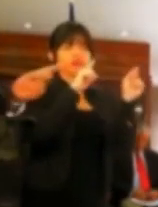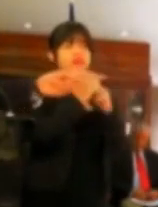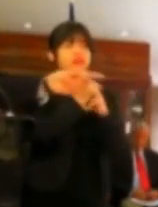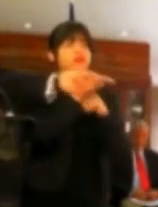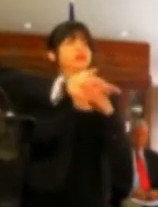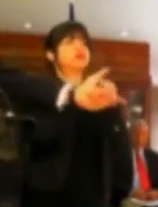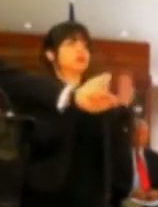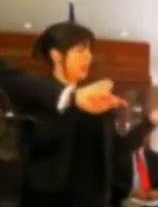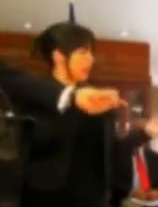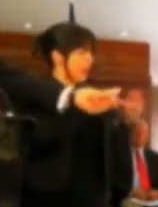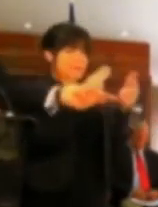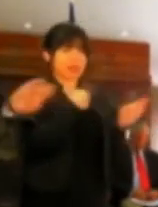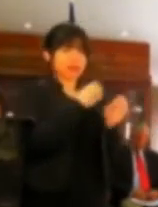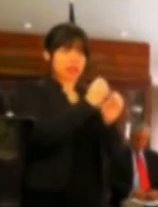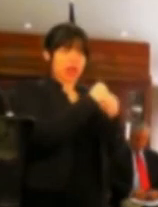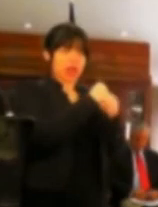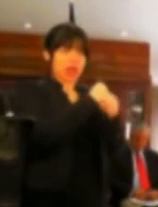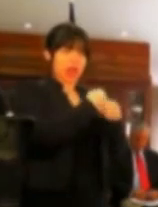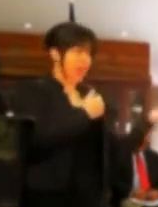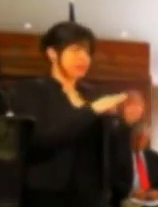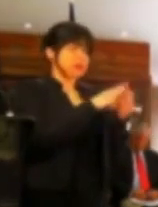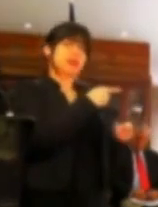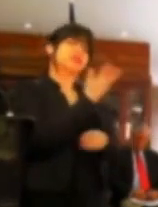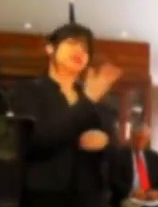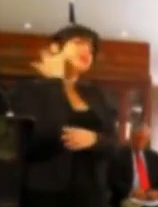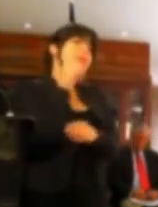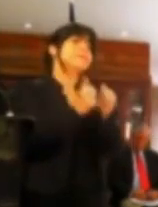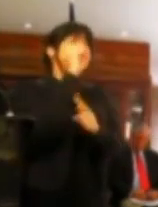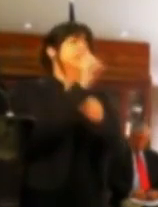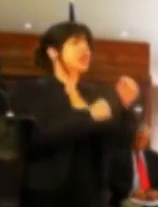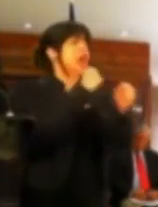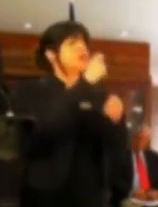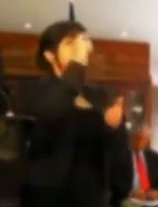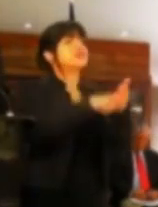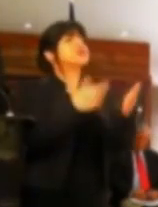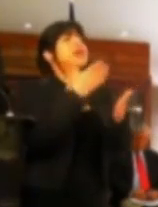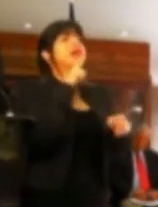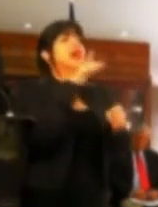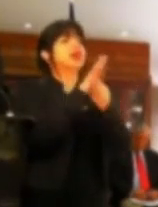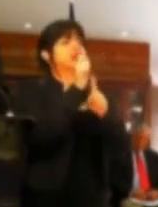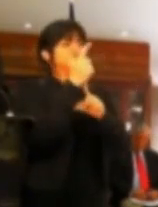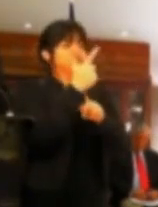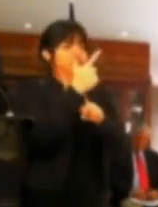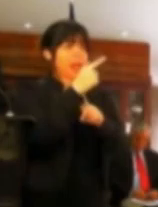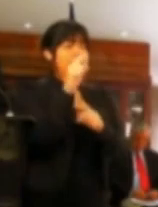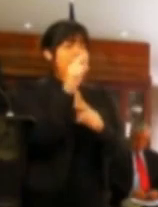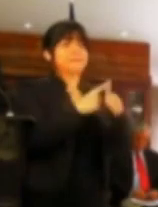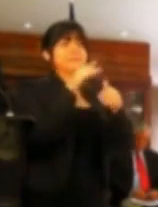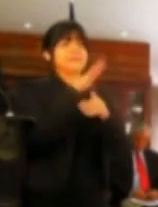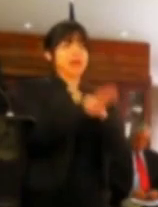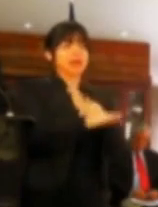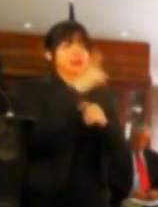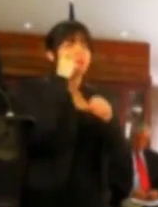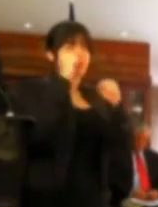sobre esta mesa, en la que hace más de 70 años se firmaron las garantías sociales, que fueron el primer paso